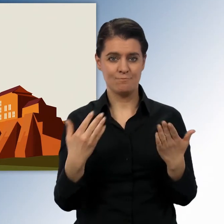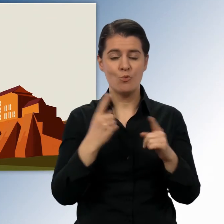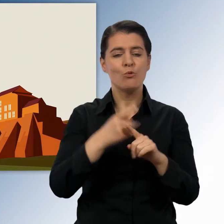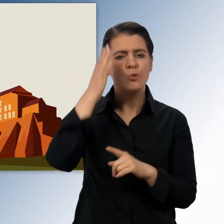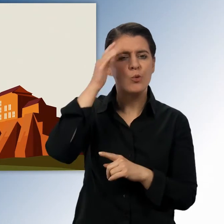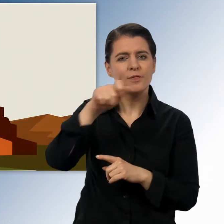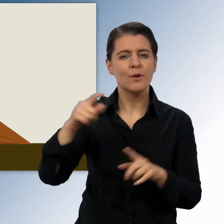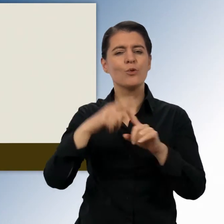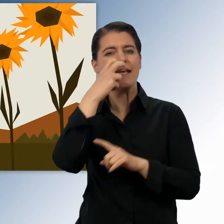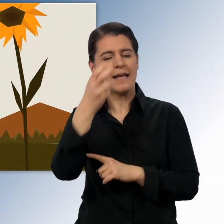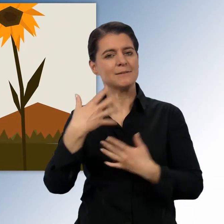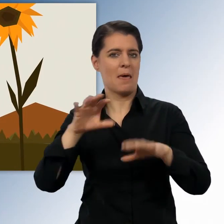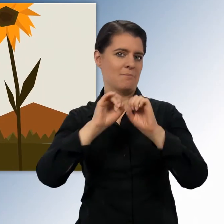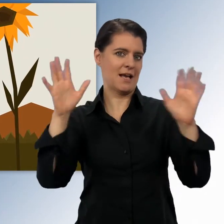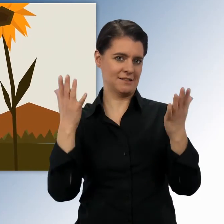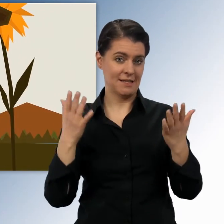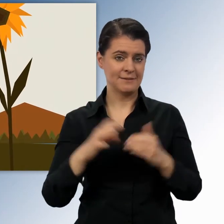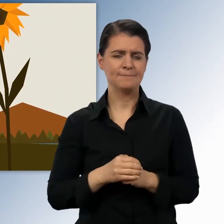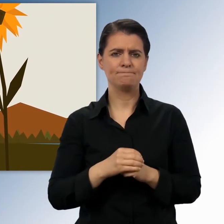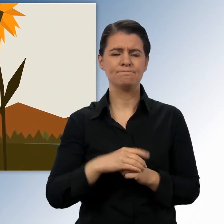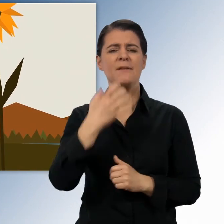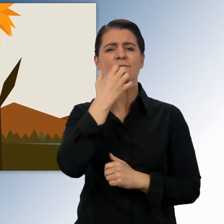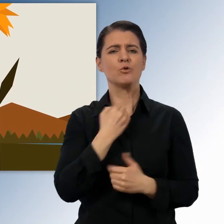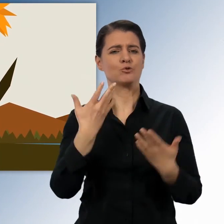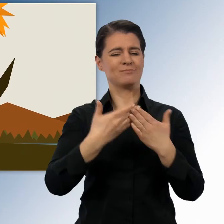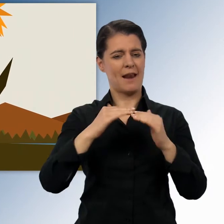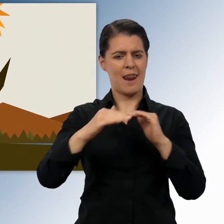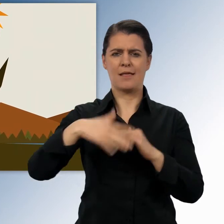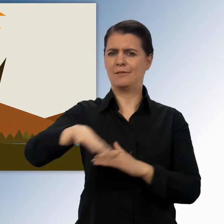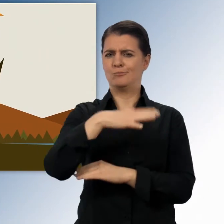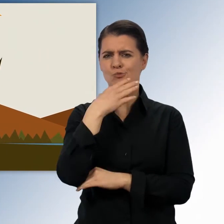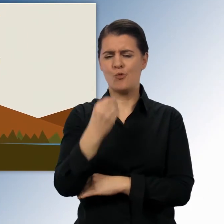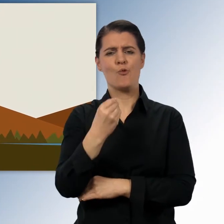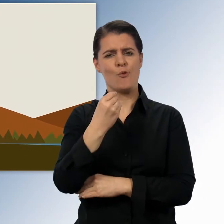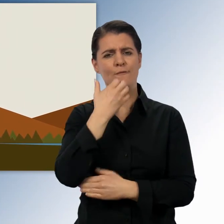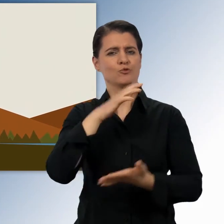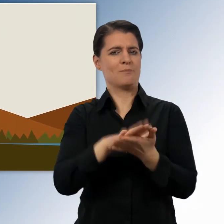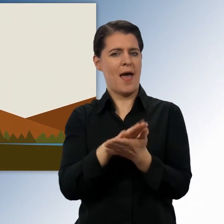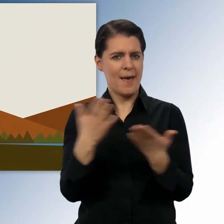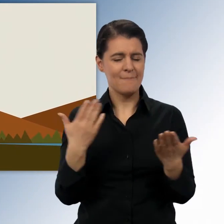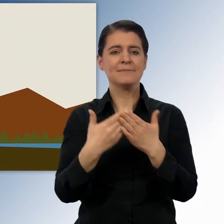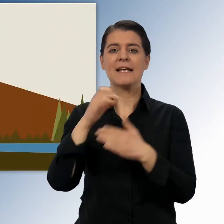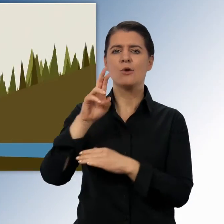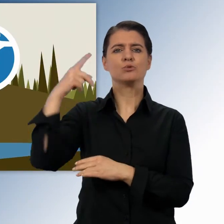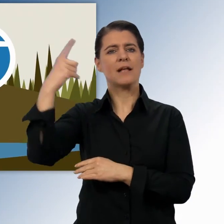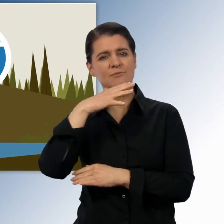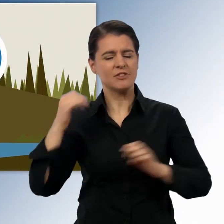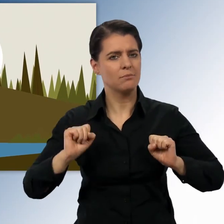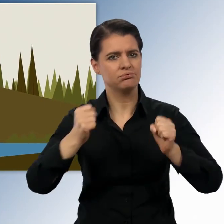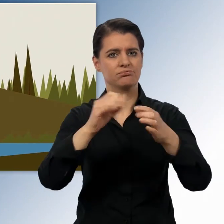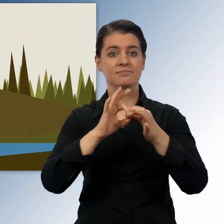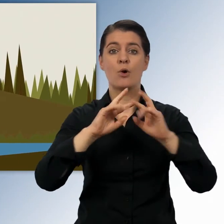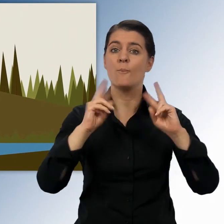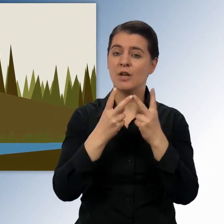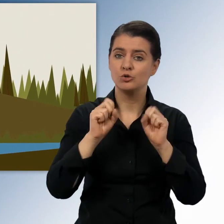begeistern. Um weiter in so einem schönen Land zu leben, tut die EU sehr viel für den Umweltschutz. Sie setzt sich zum Beispiel für